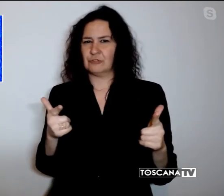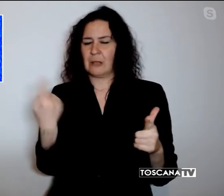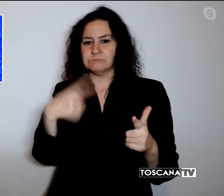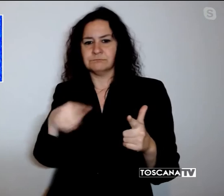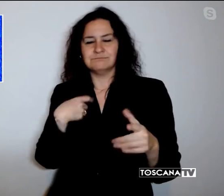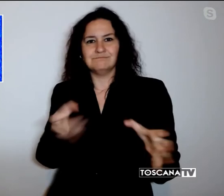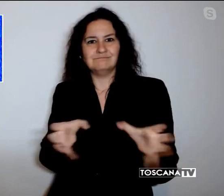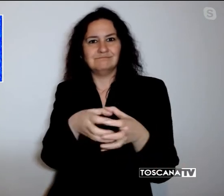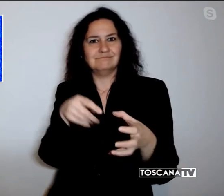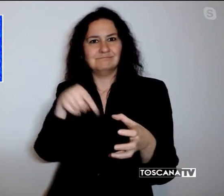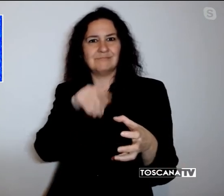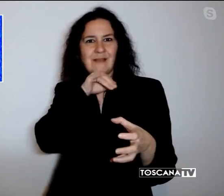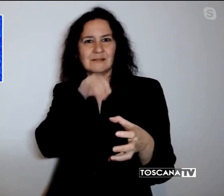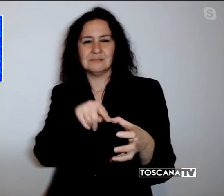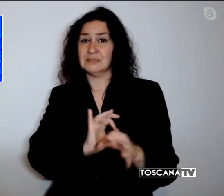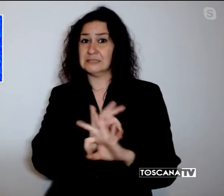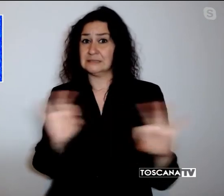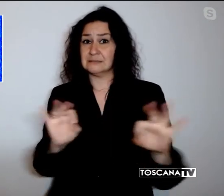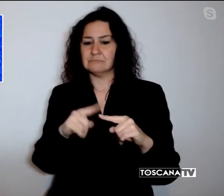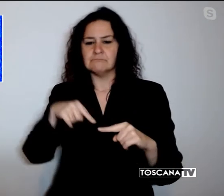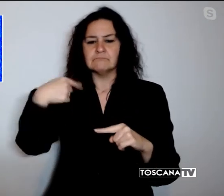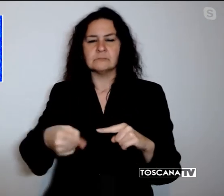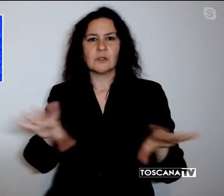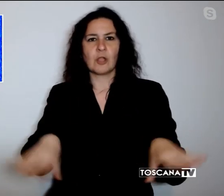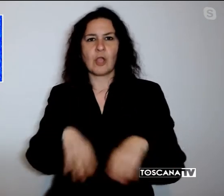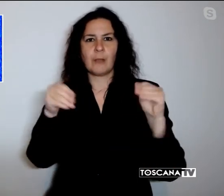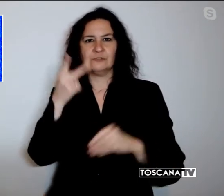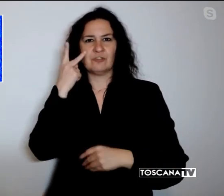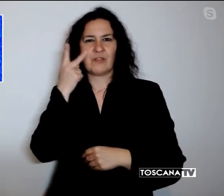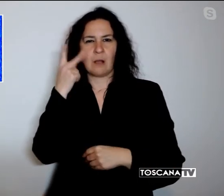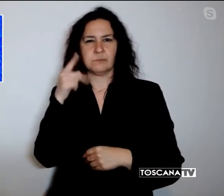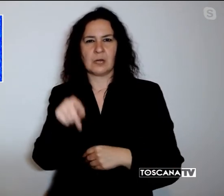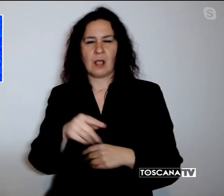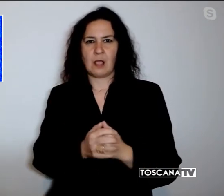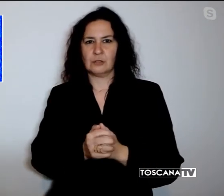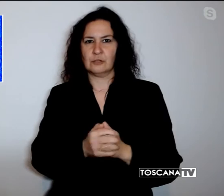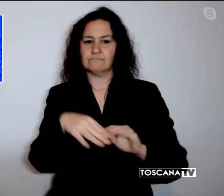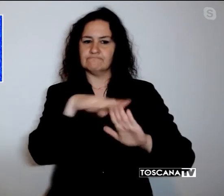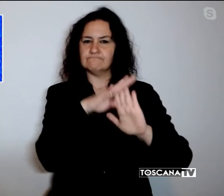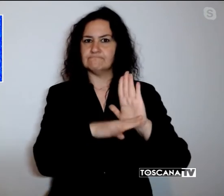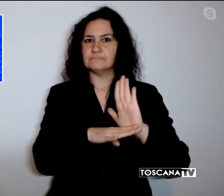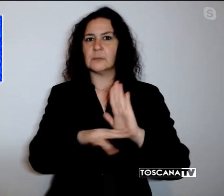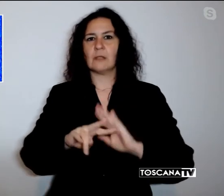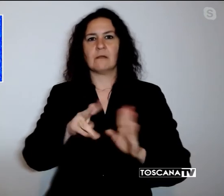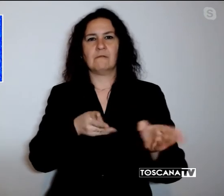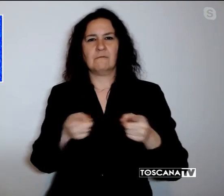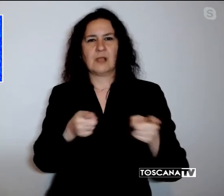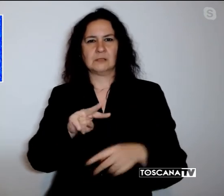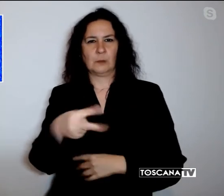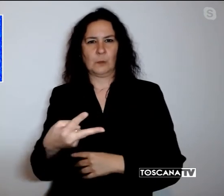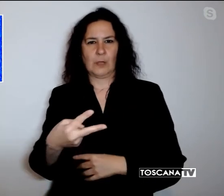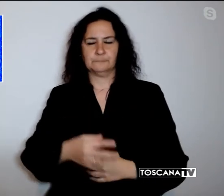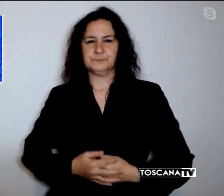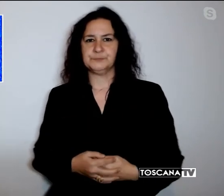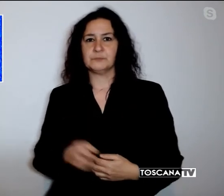coinvolta a partire da febbraio, nell'ambito della cosiddetta fase 2. Le ASL toscane non